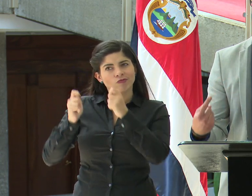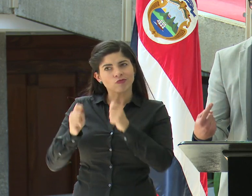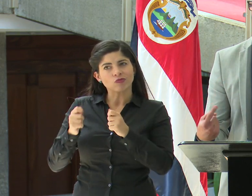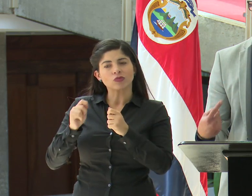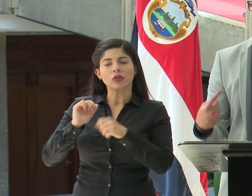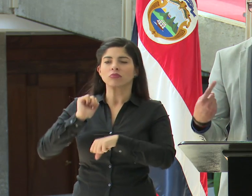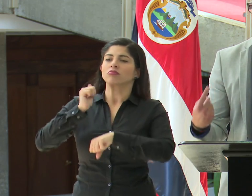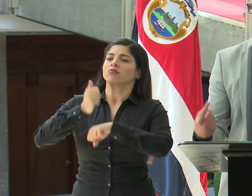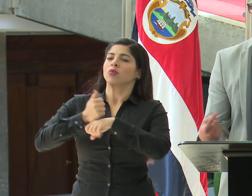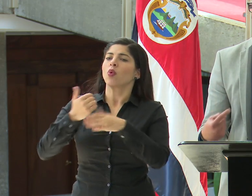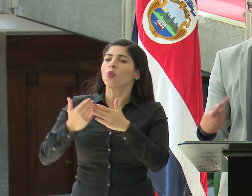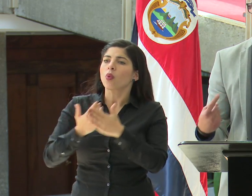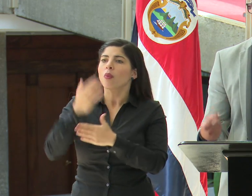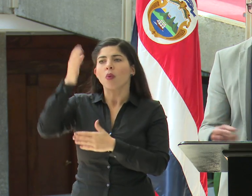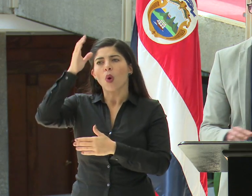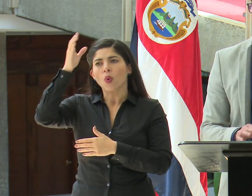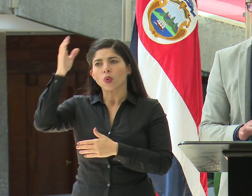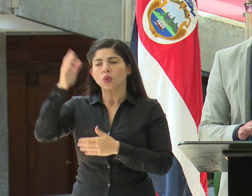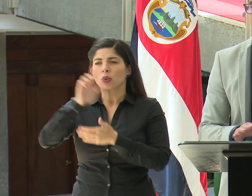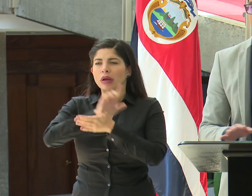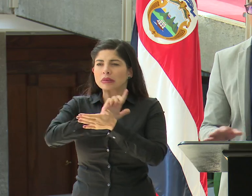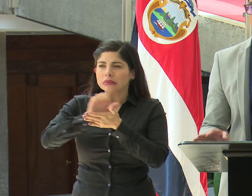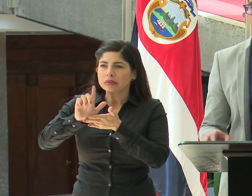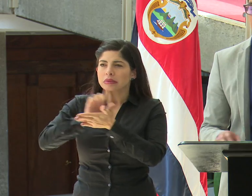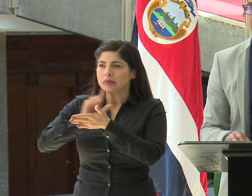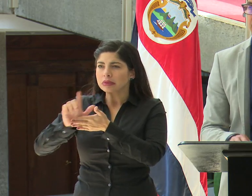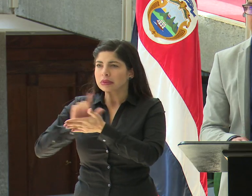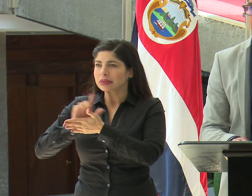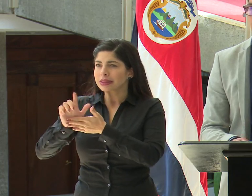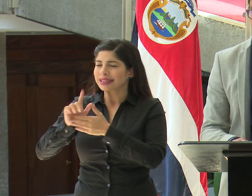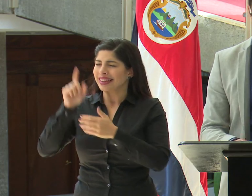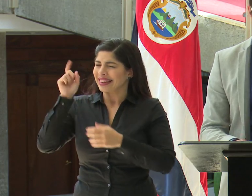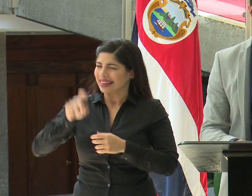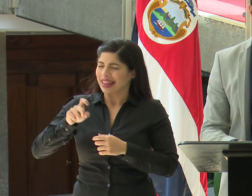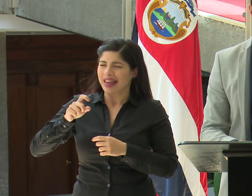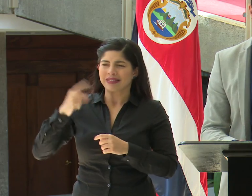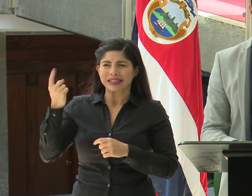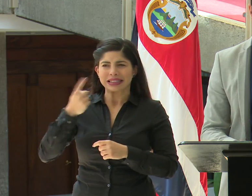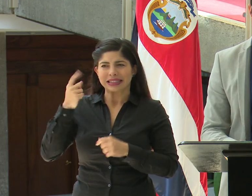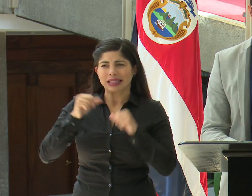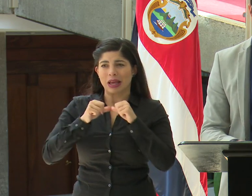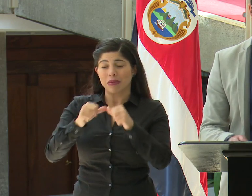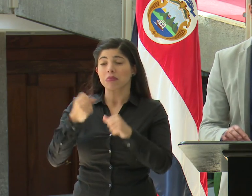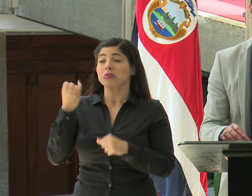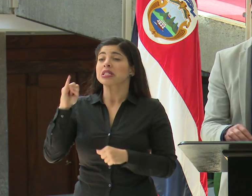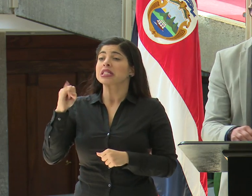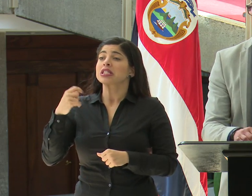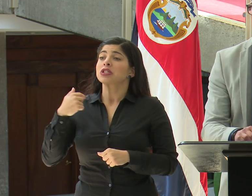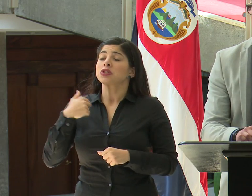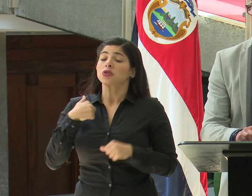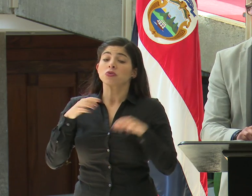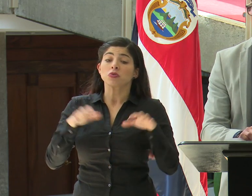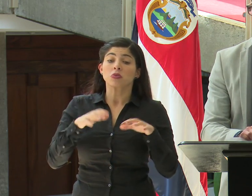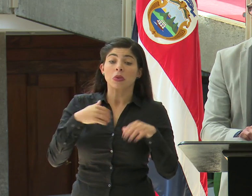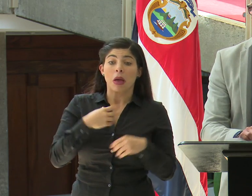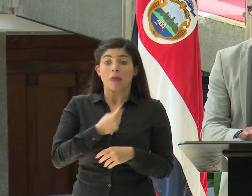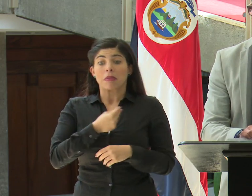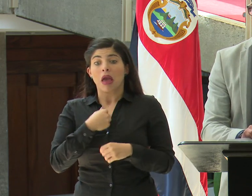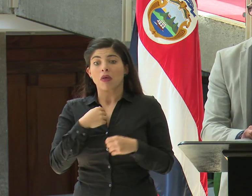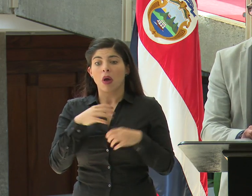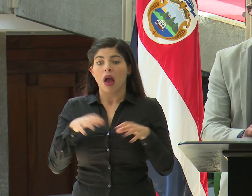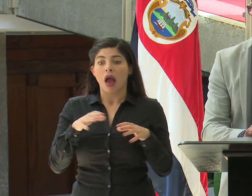en una cultura de aseo, de higiene que tiene que estar prevalente siempre, porque si sólo actuamos en situación de pánico,